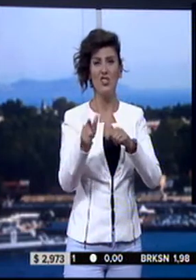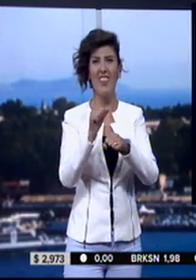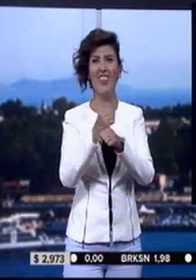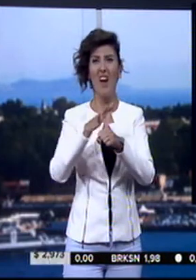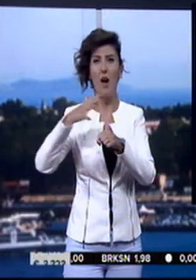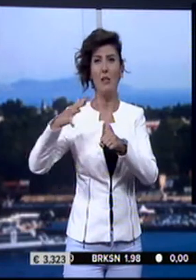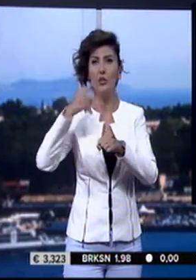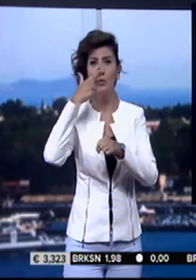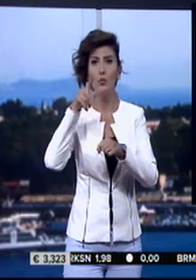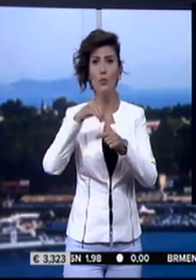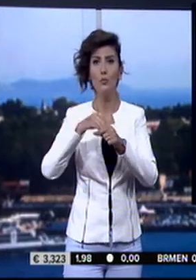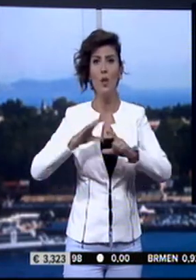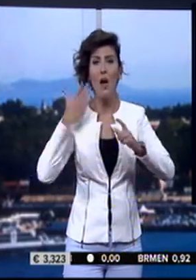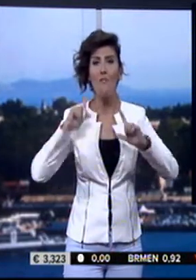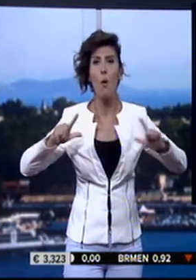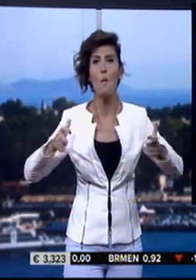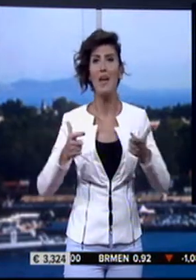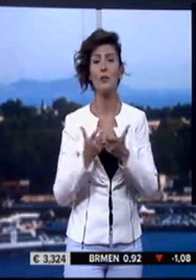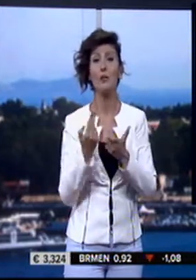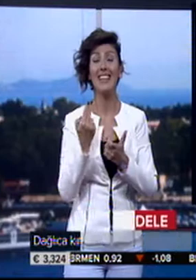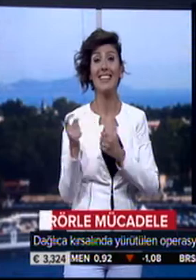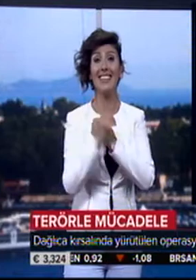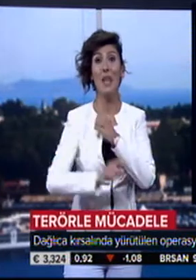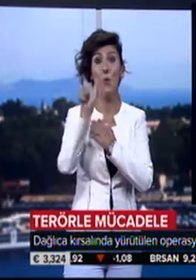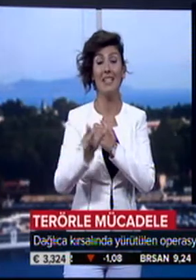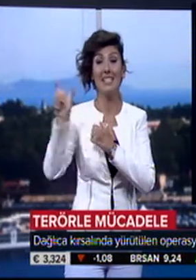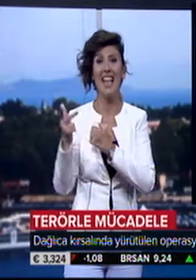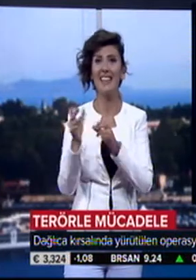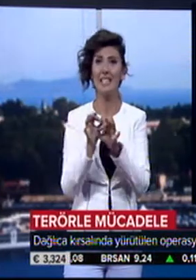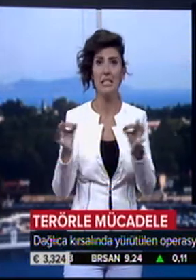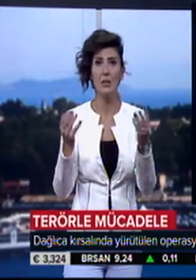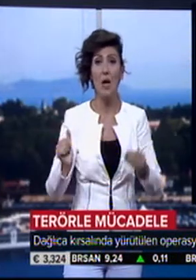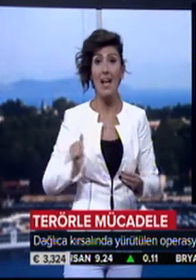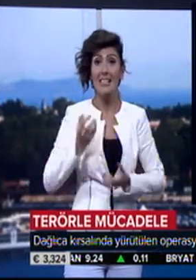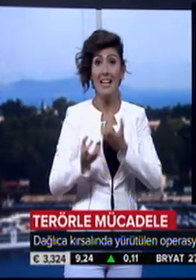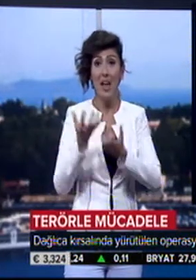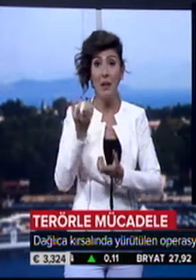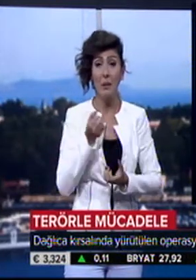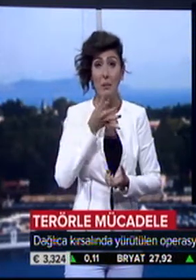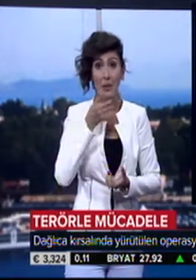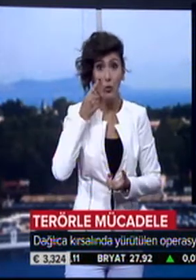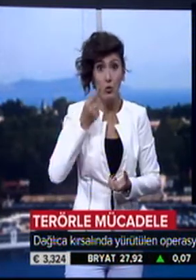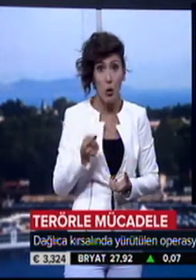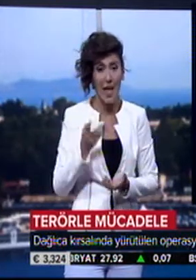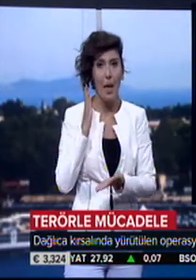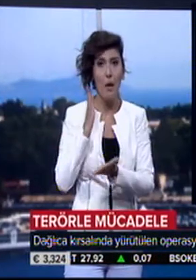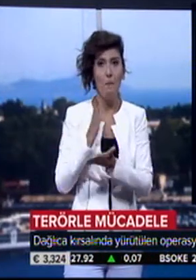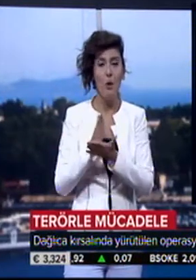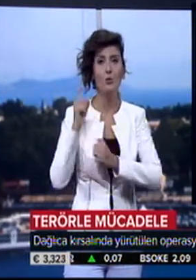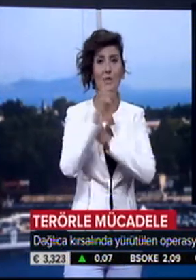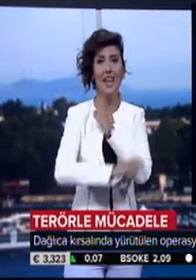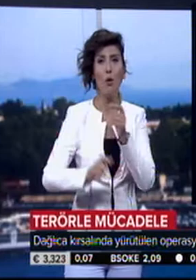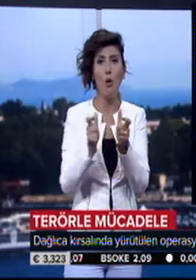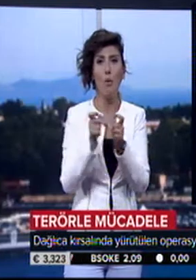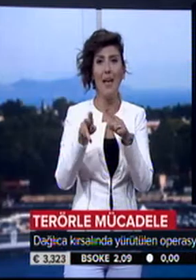kırsalında yürütülen hava operasyonunda 7 terörist etkisiz hale getirildi. Askeri kaynaklardan edinilen bilgiye göre bölücü